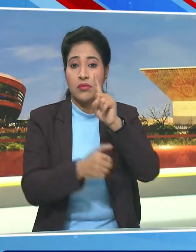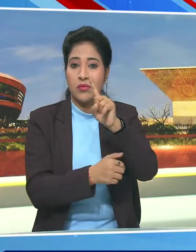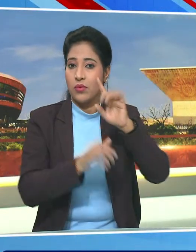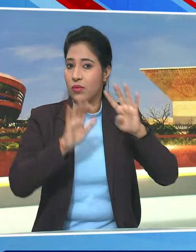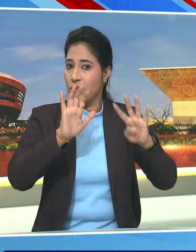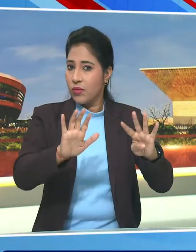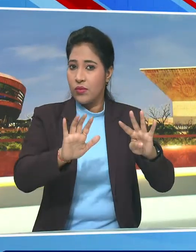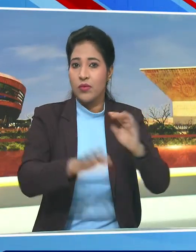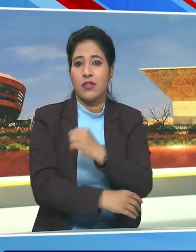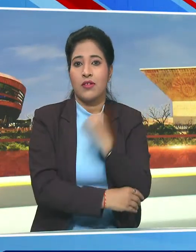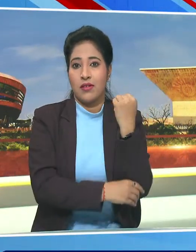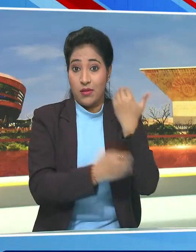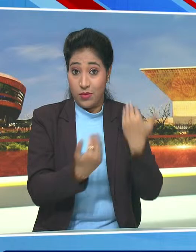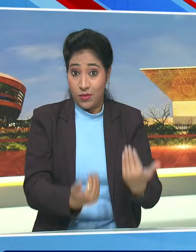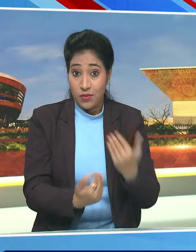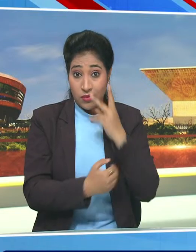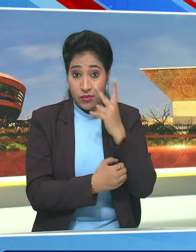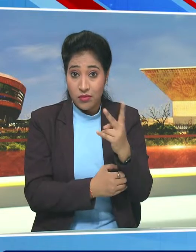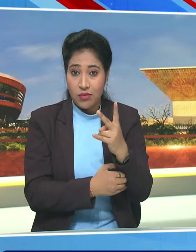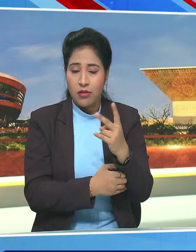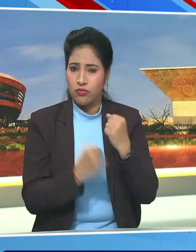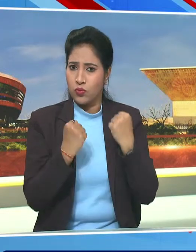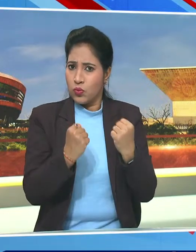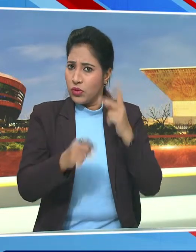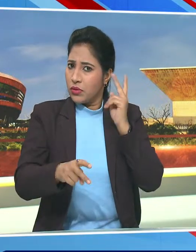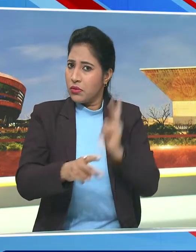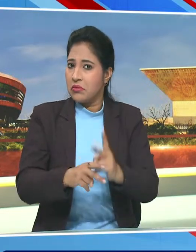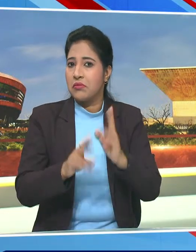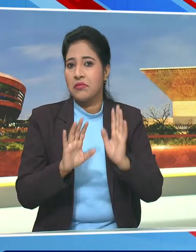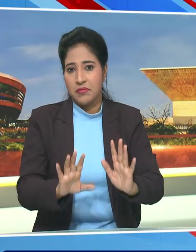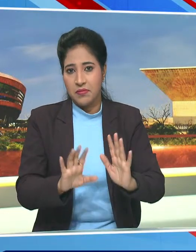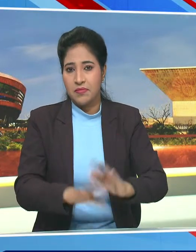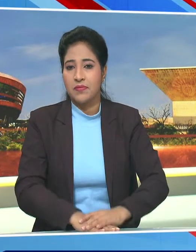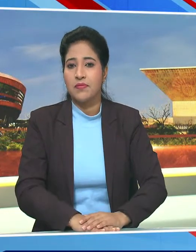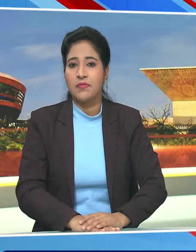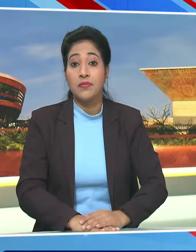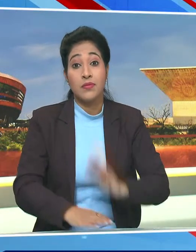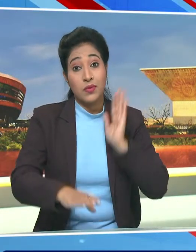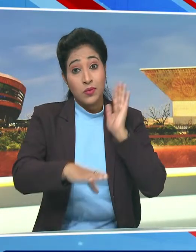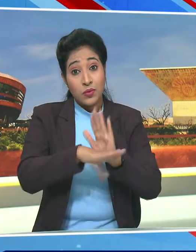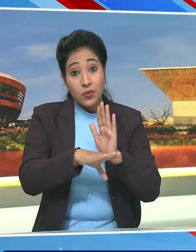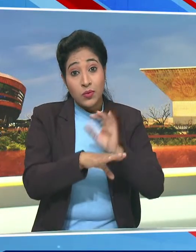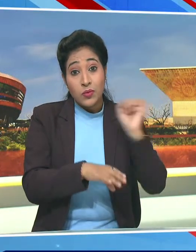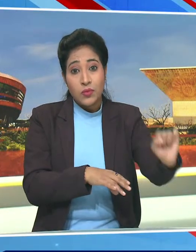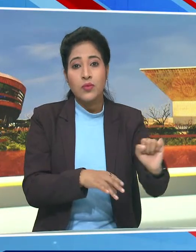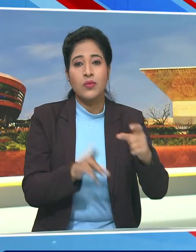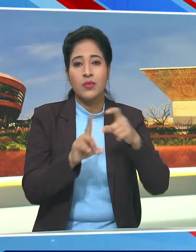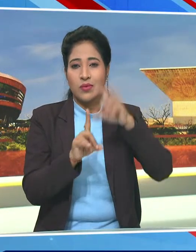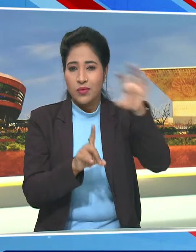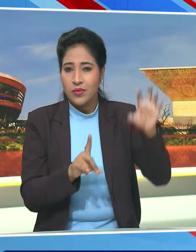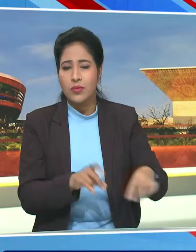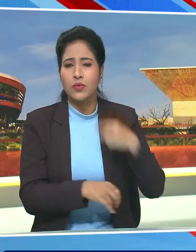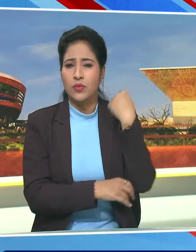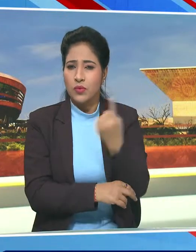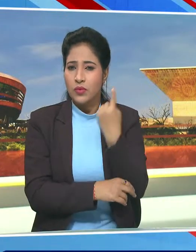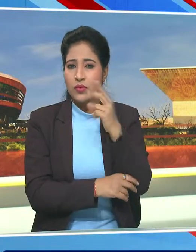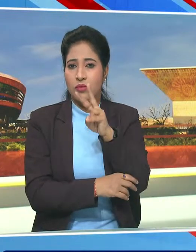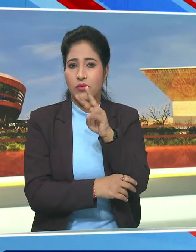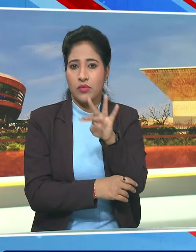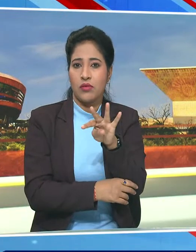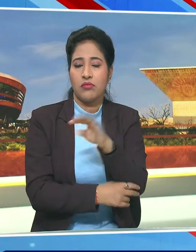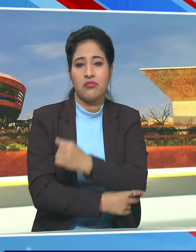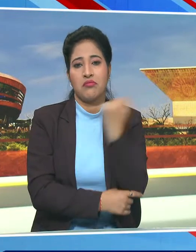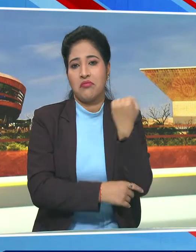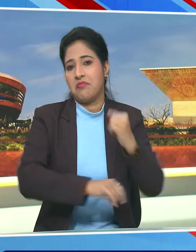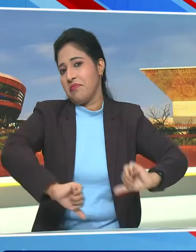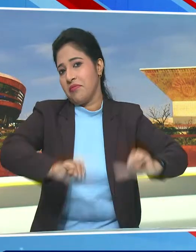सीटों पर इस बार भी उसने अपना दबदबा बनाये रखा वहीं कॉंग्रेस आकांग्शी जिलों में केवल 24 सीटे